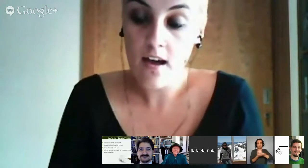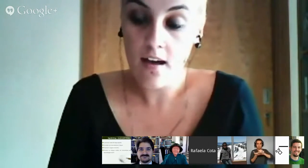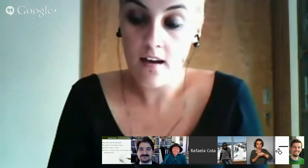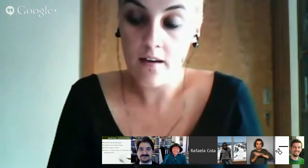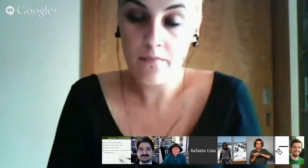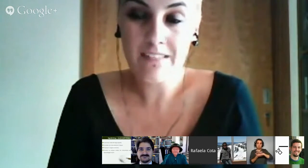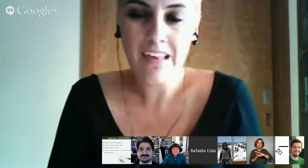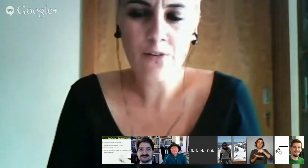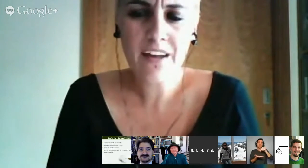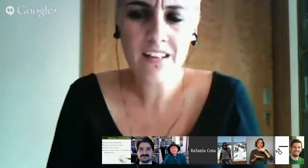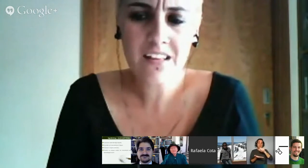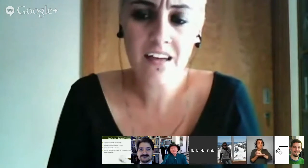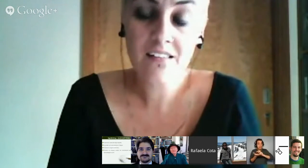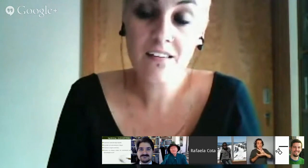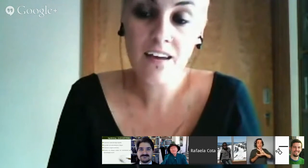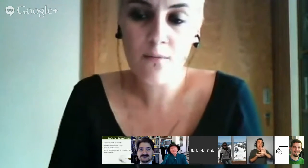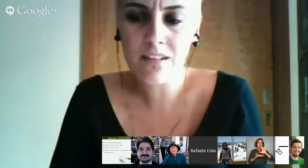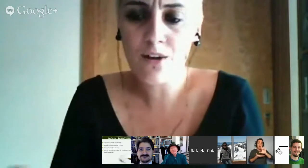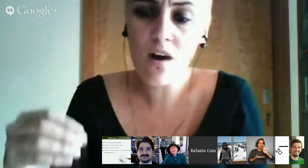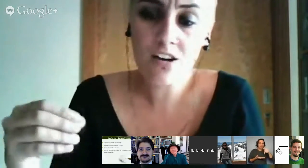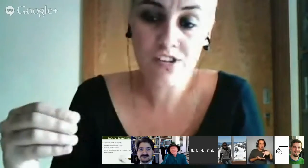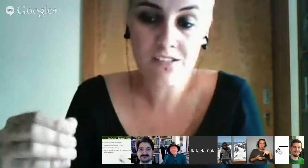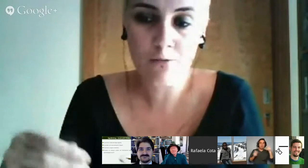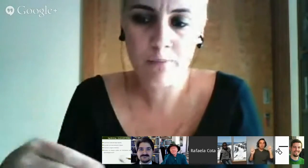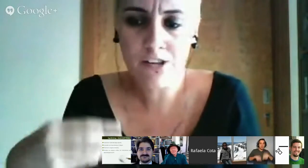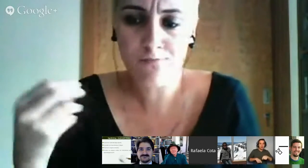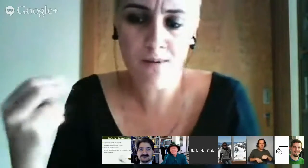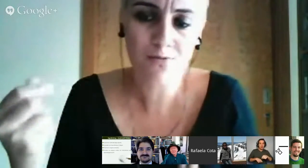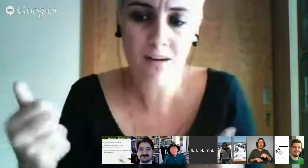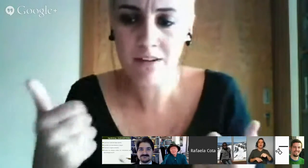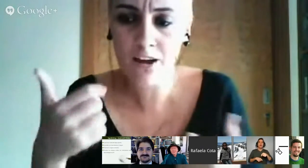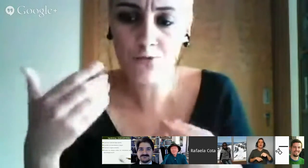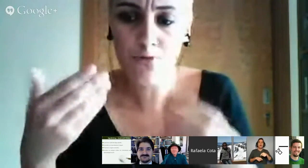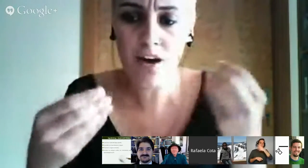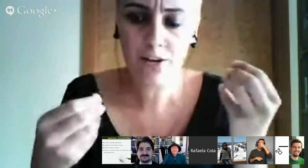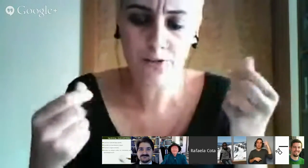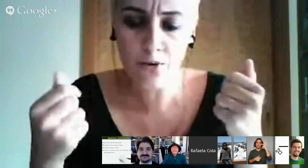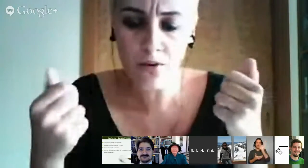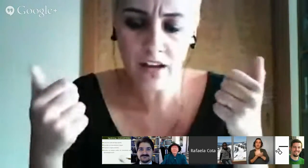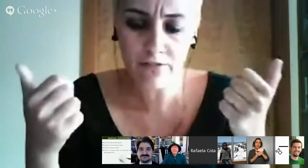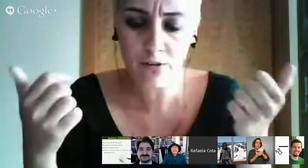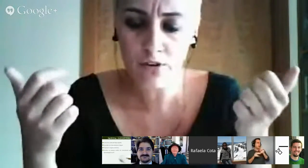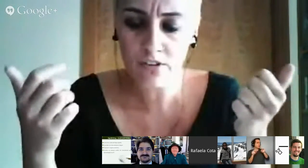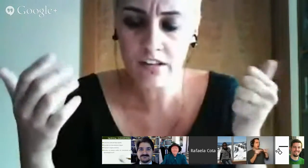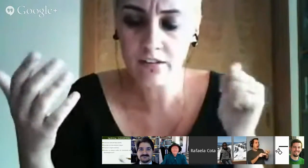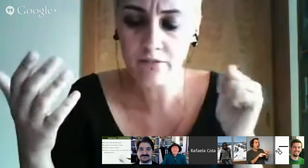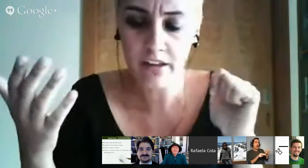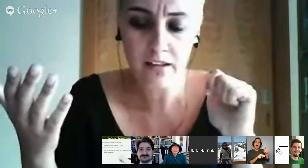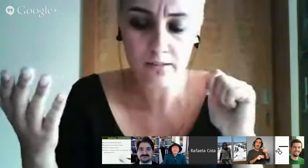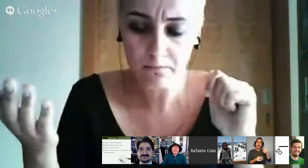saiam daquela ideia de que é uma linguagem, que são apenas mãos a abanar no ar, que não têm qualquer valor ou significado.